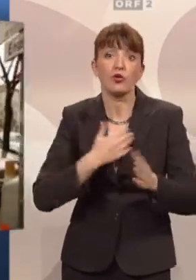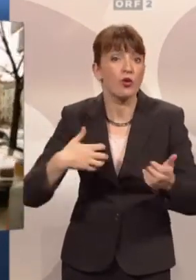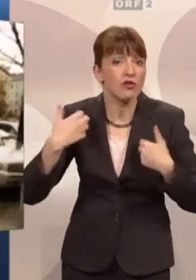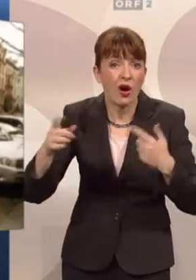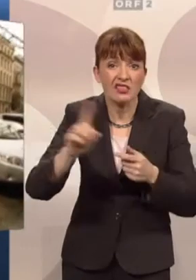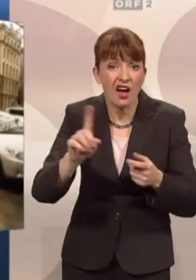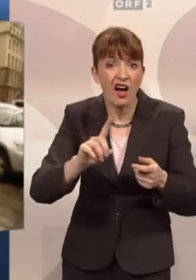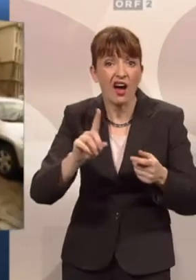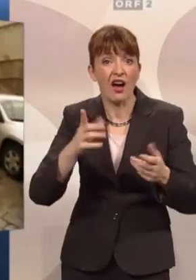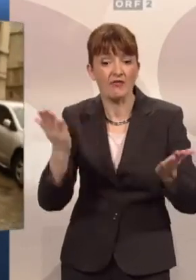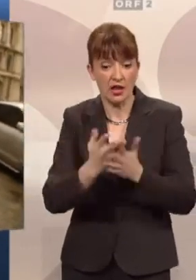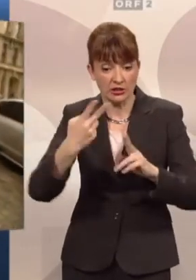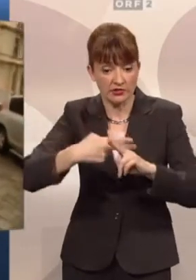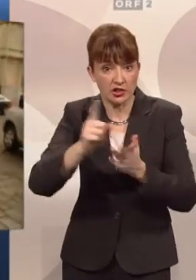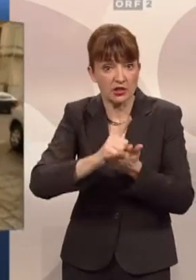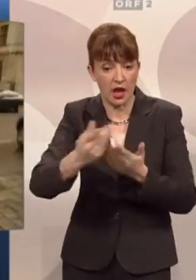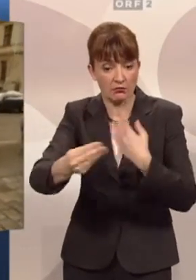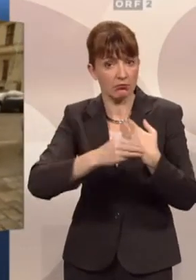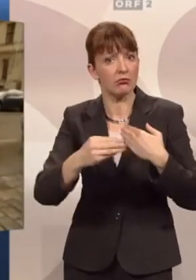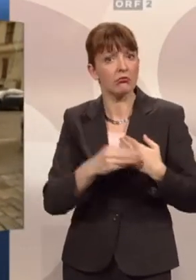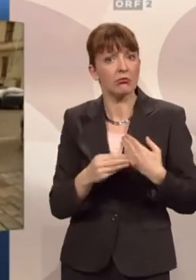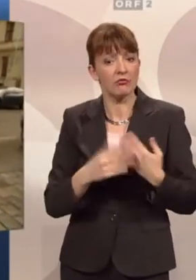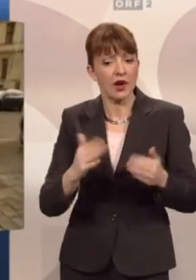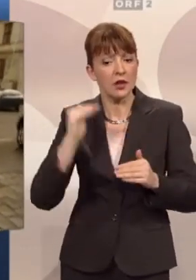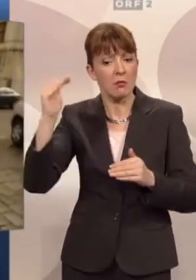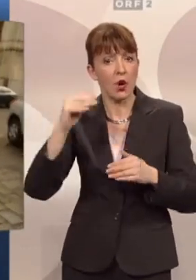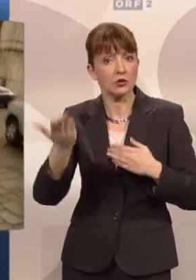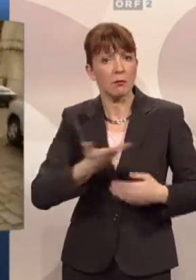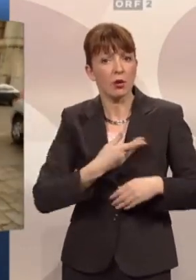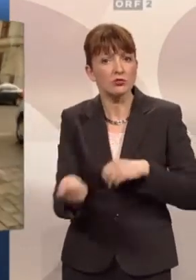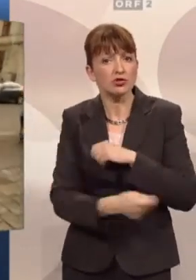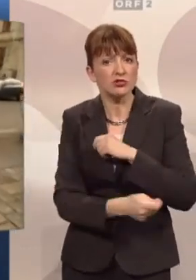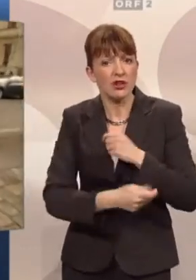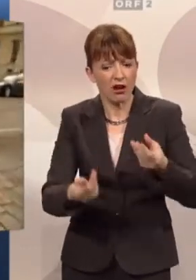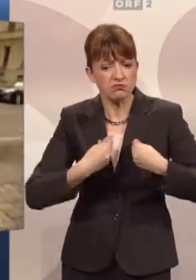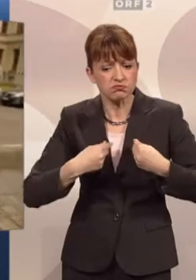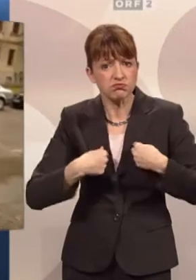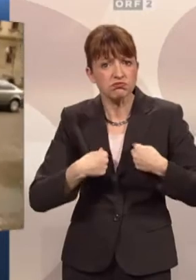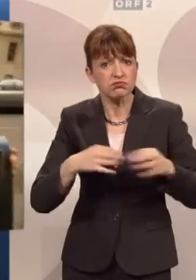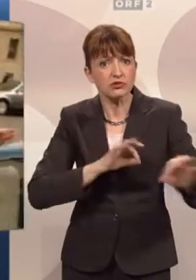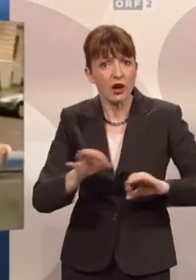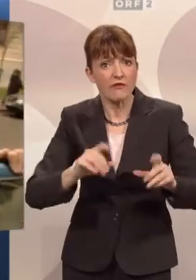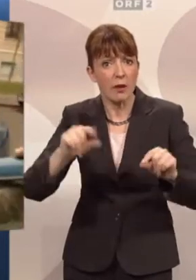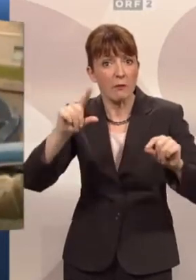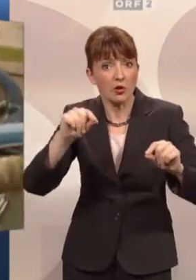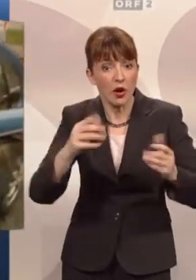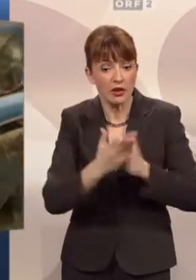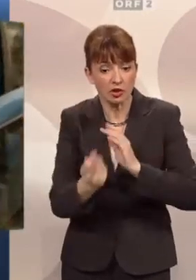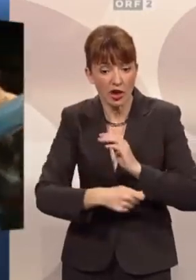In der Zwischenzeit kam nämlich die Mitteilung, dass die Behörde ein Strafverfahren einleitet. Und plötzlich beträgt die Strafe für seinen eigenen